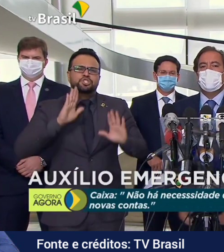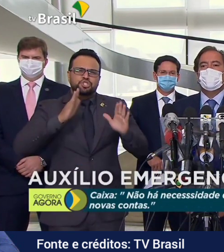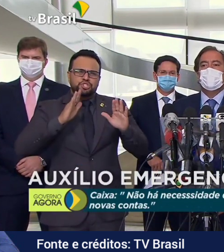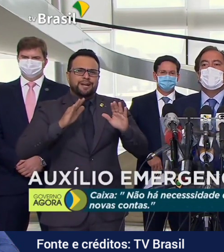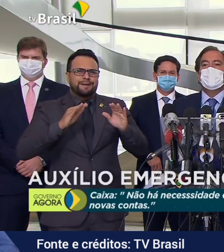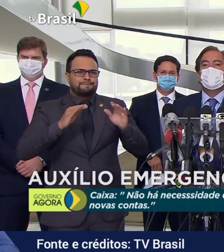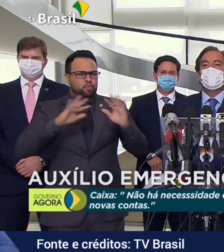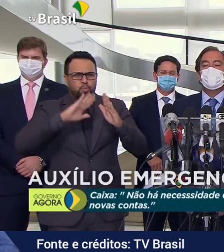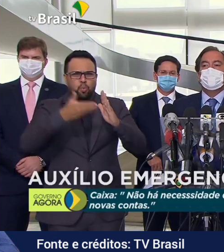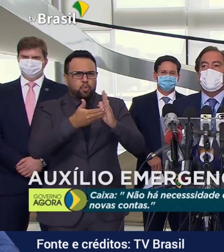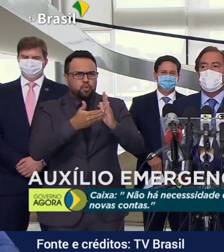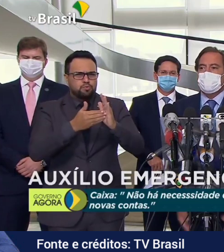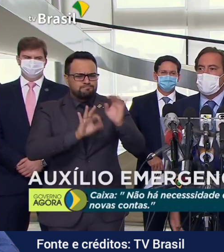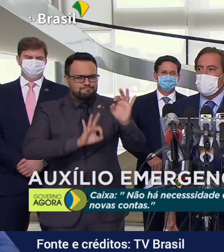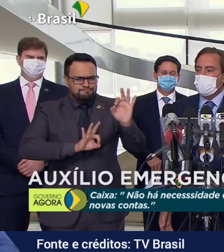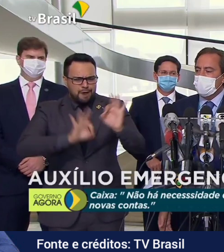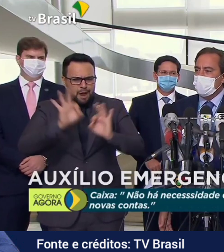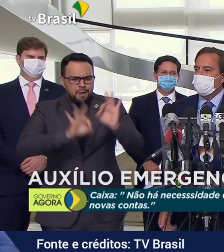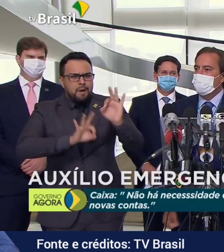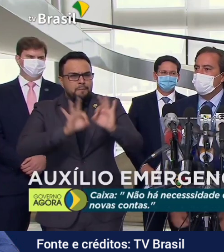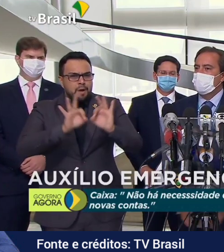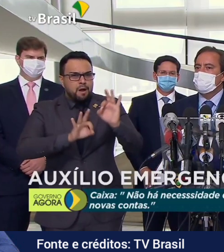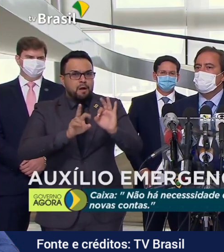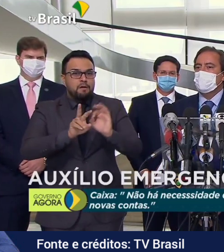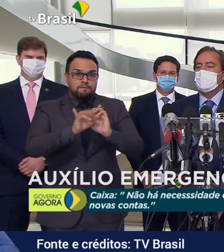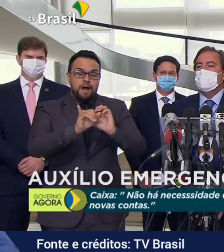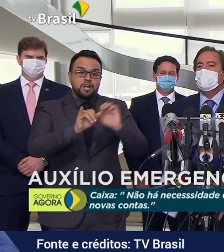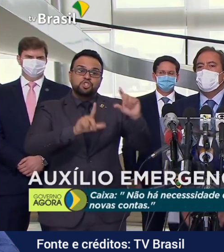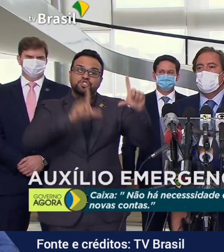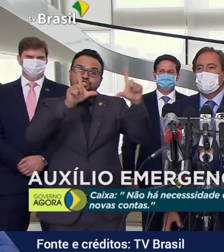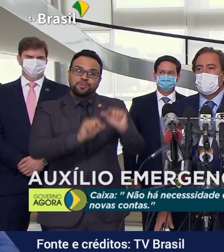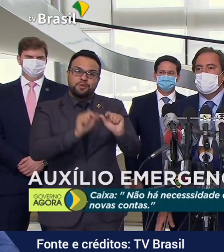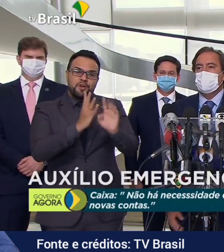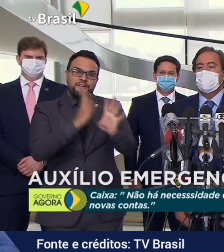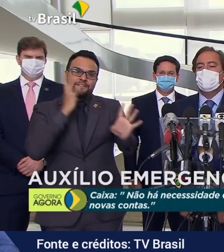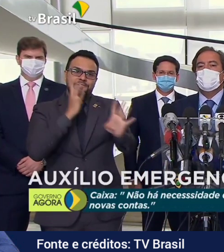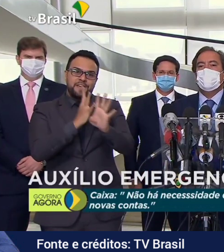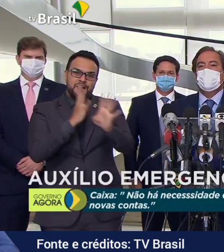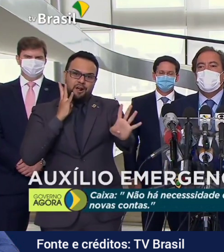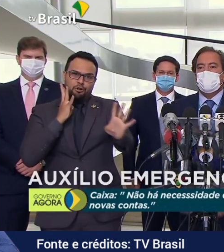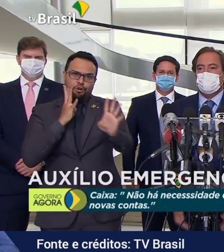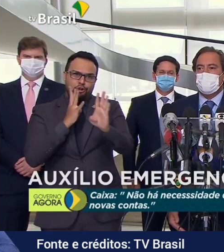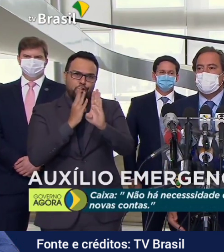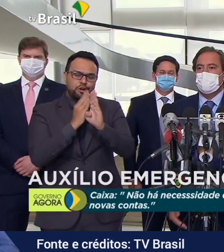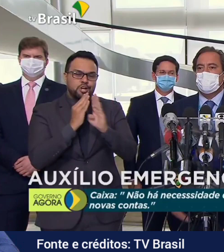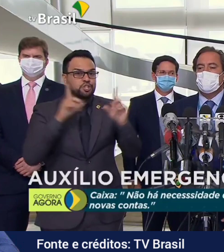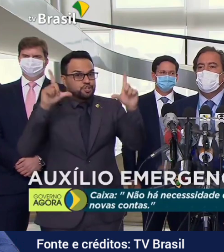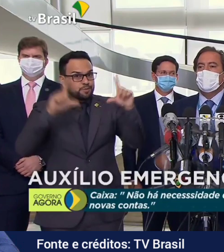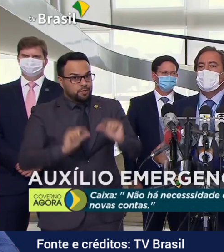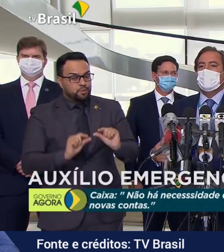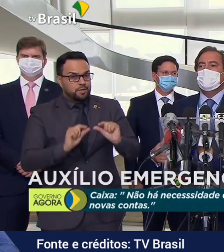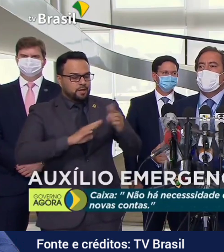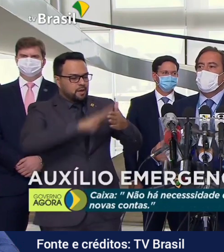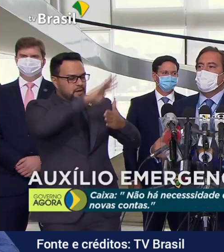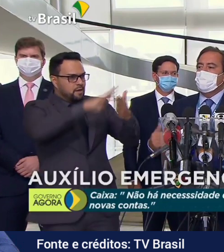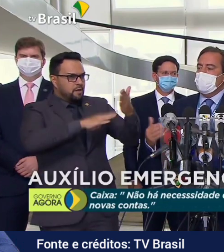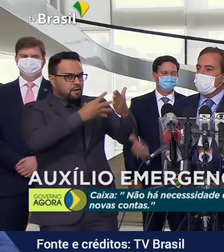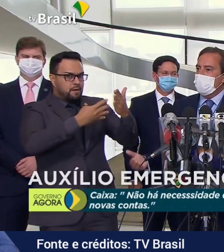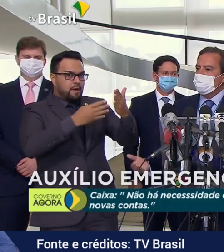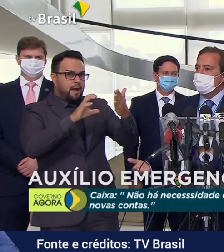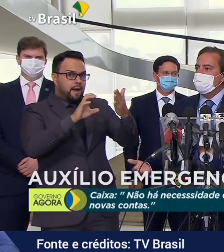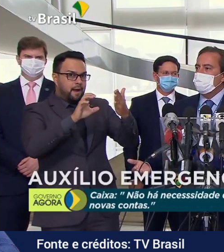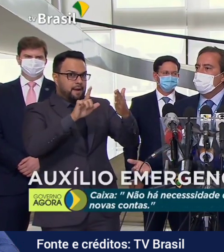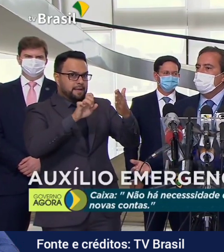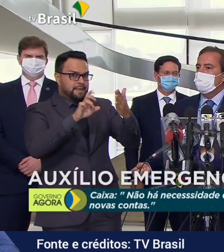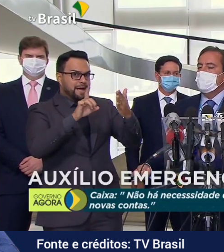organizado, vamos minimizar as filas e todo o calendário tem este racional. Pagar o